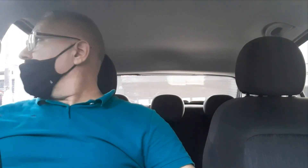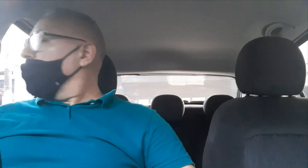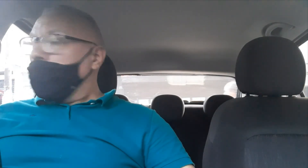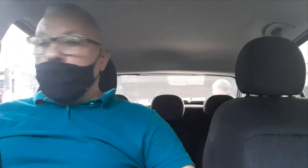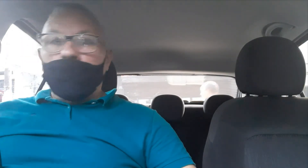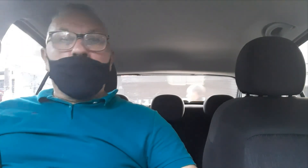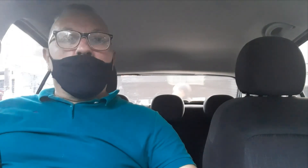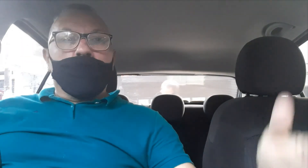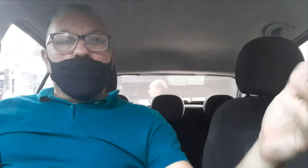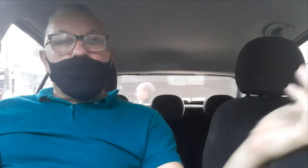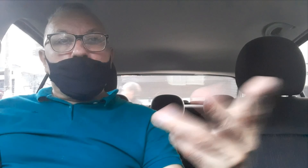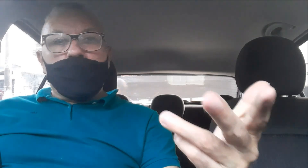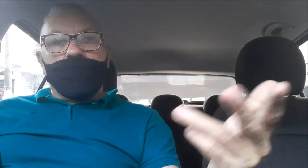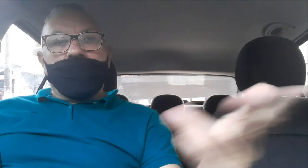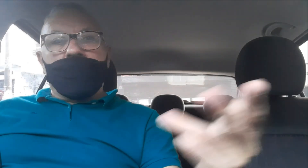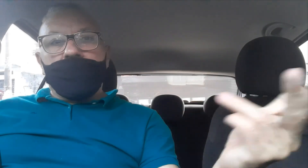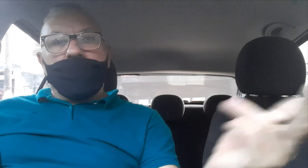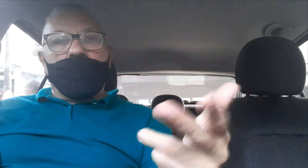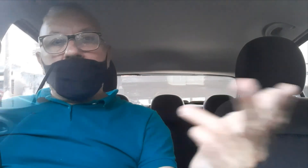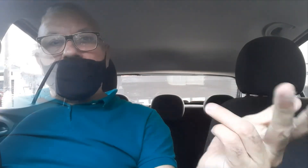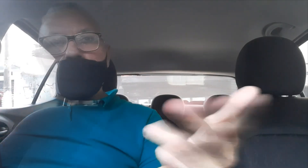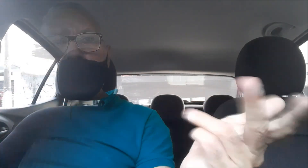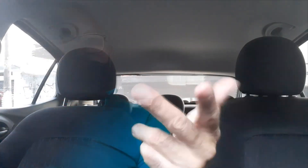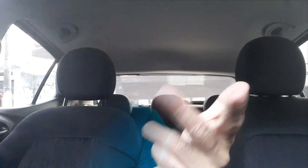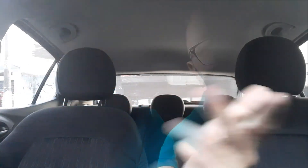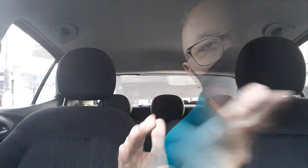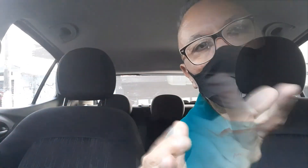tipo indigesto, loucuras banais,